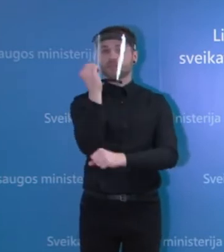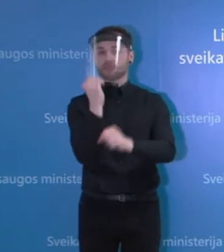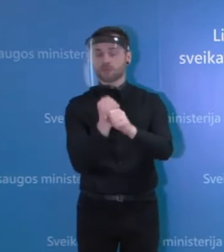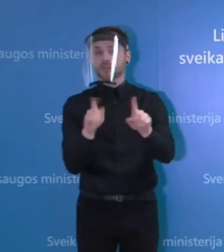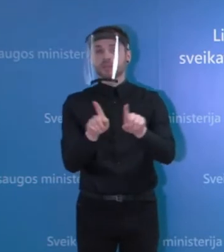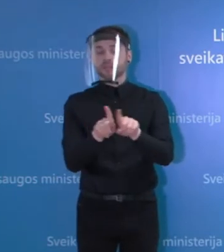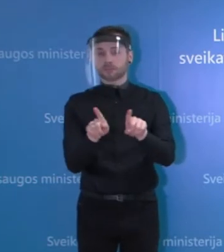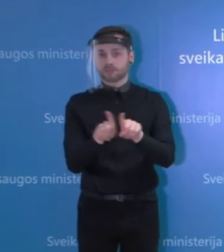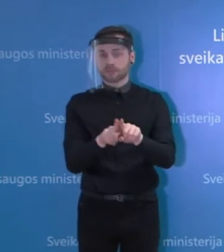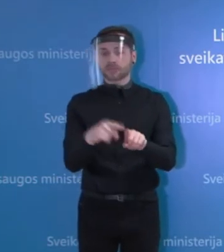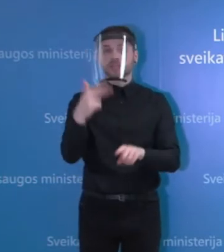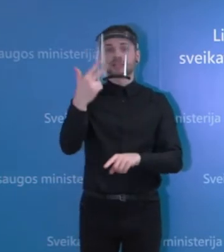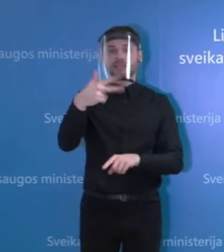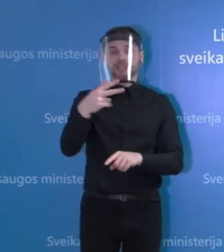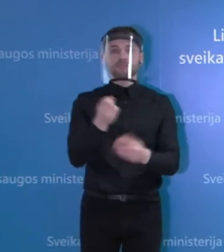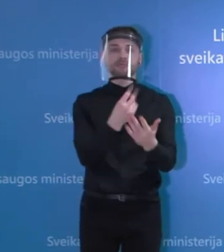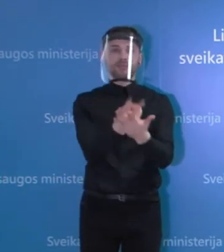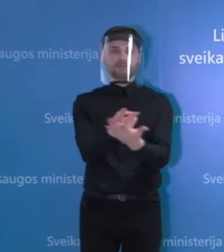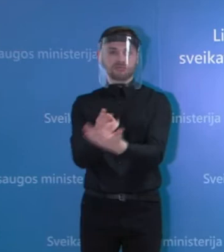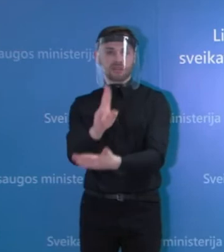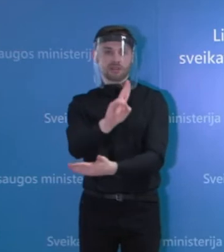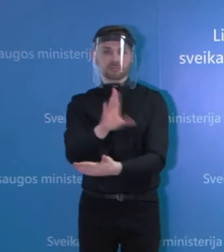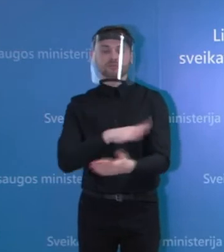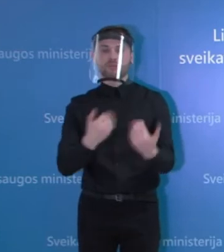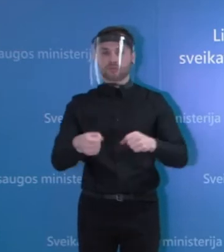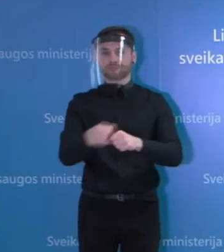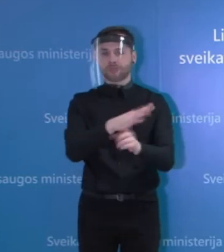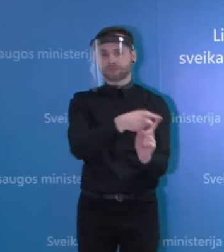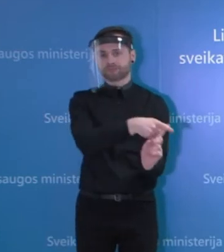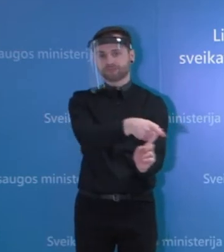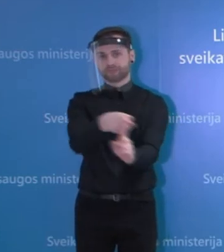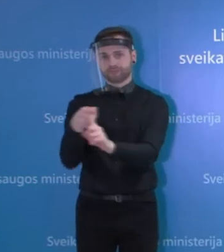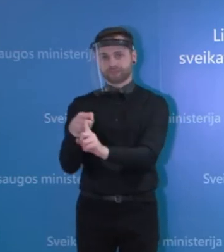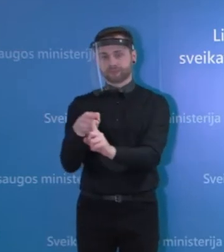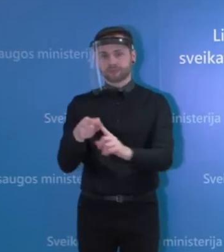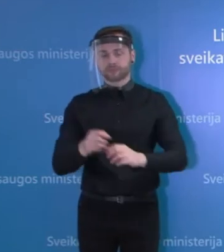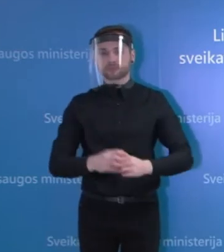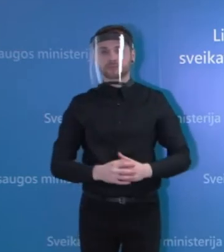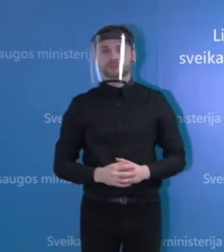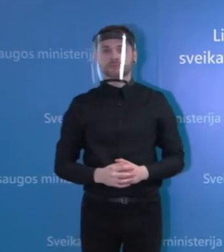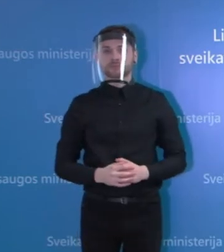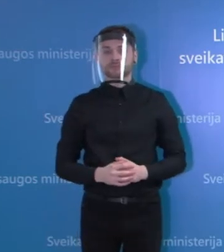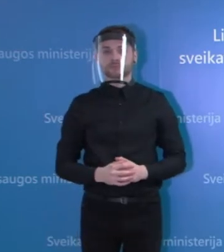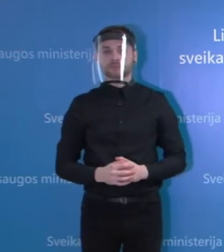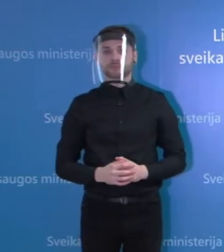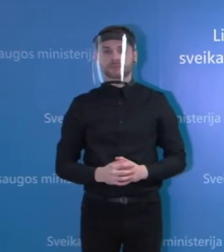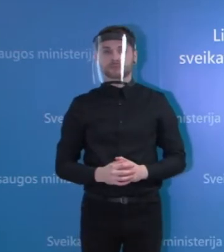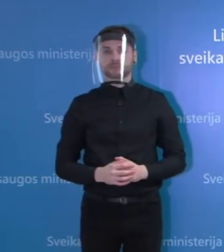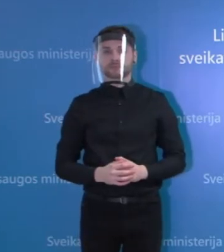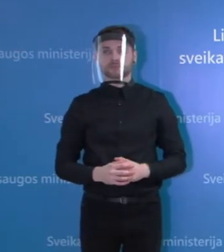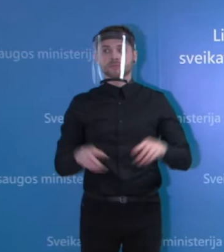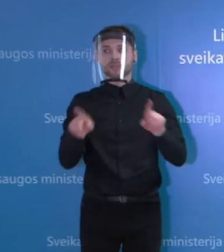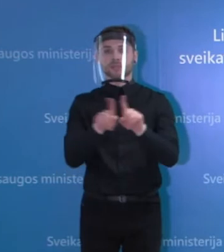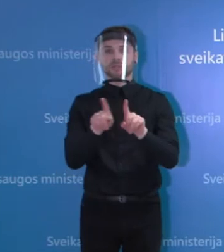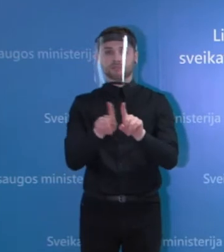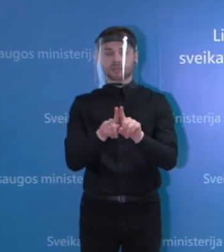30 pacientų buvo užsikrėtę COVID-19. Taip pat 19